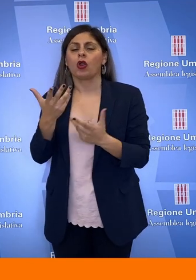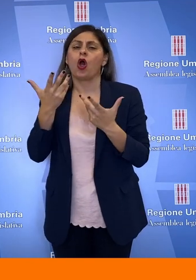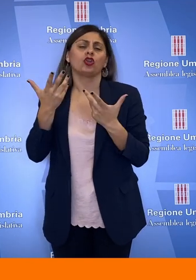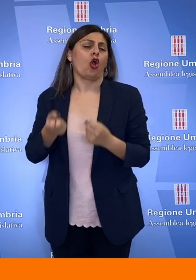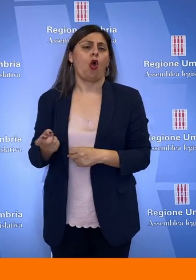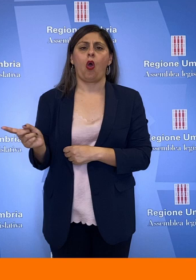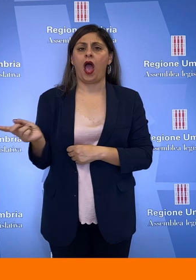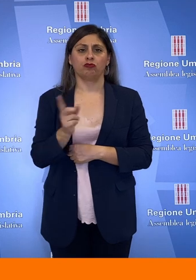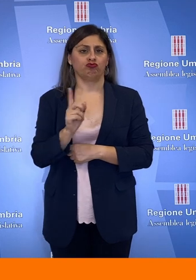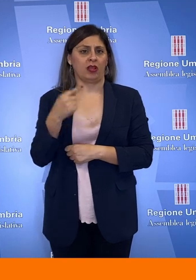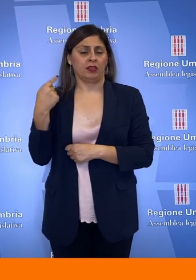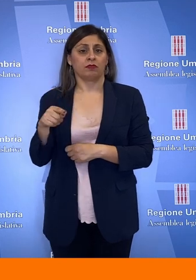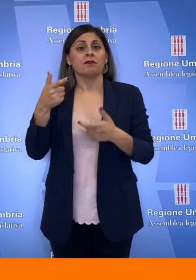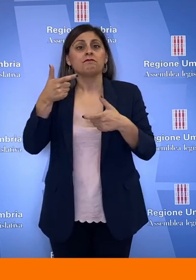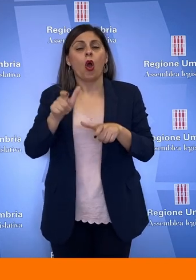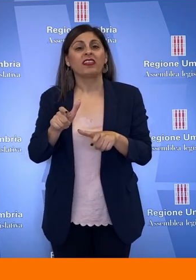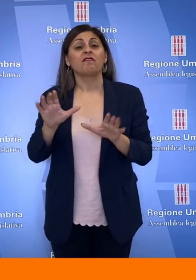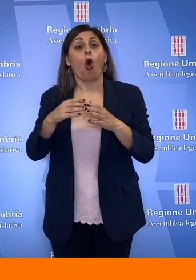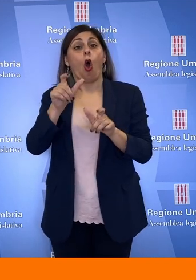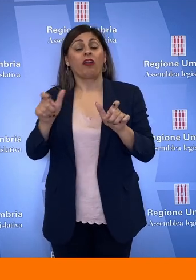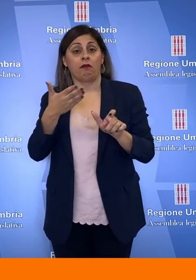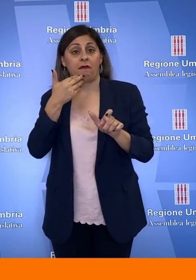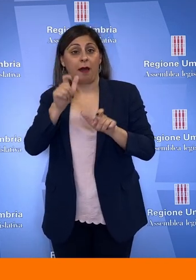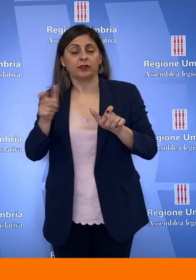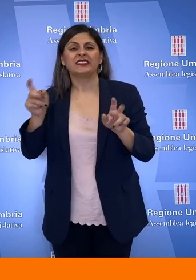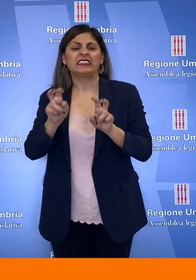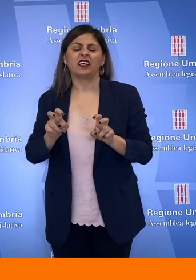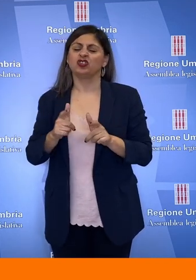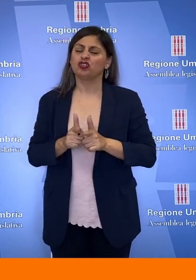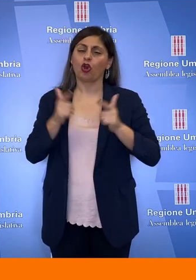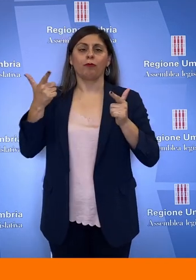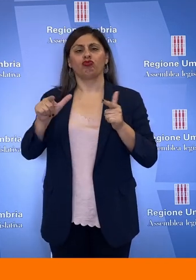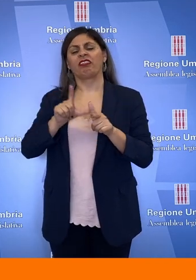accetta, sottolineato Bori, anche perché sono sotto organico e sotto stress da tempo.